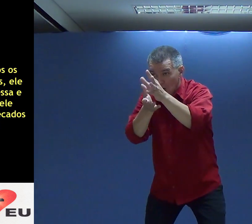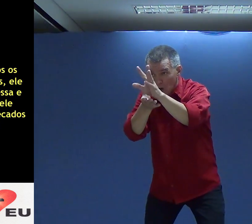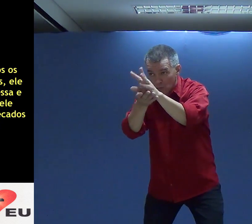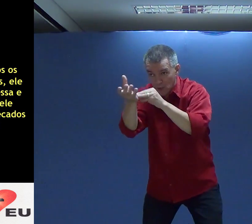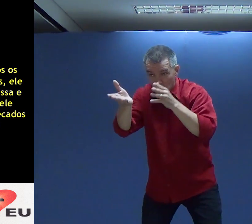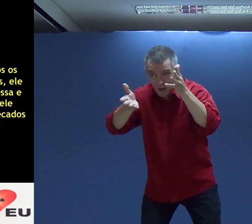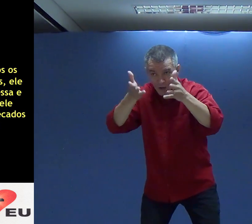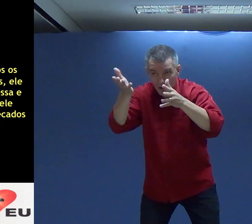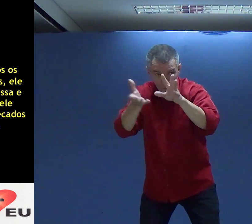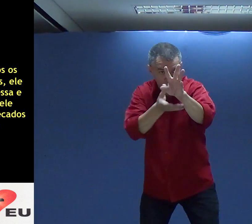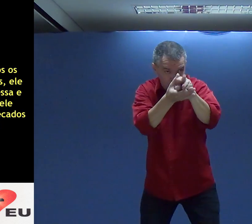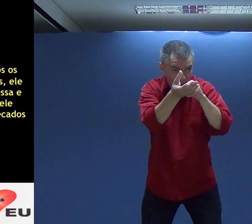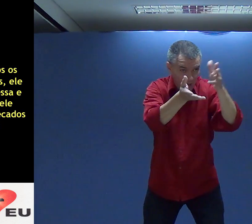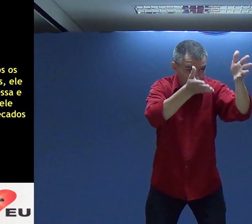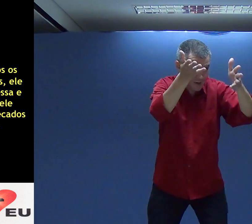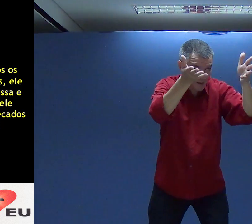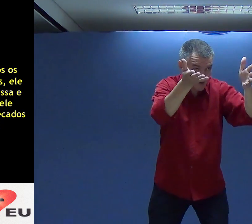Quero que vocês Façam comigo Gente